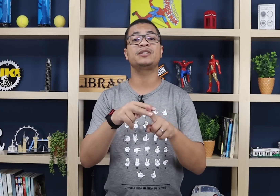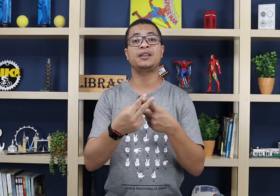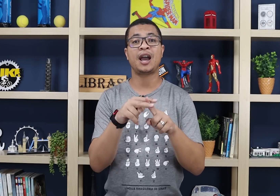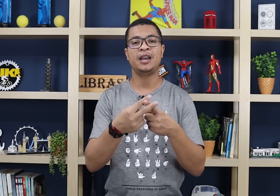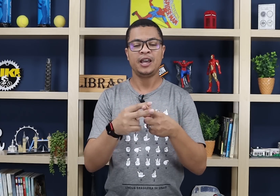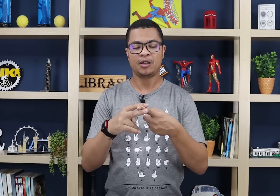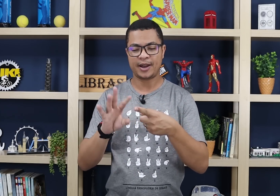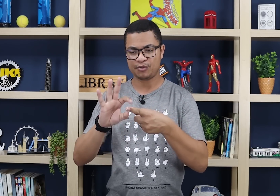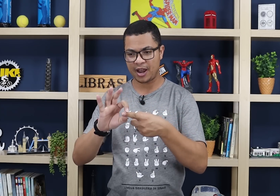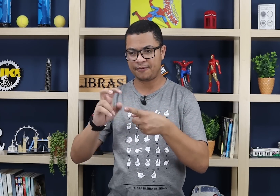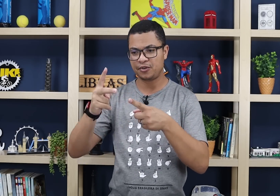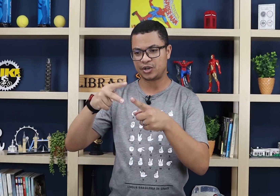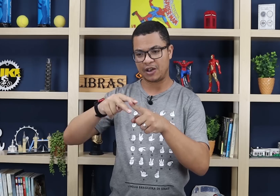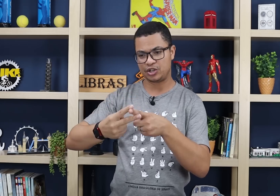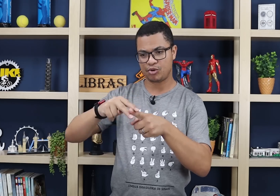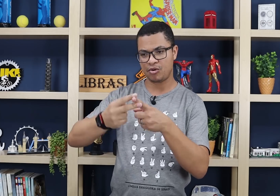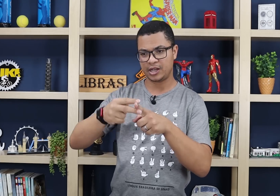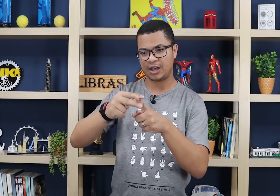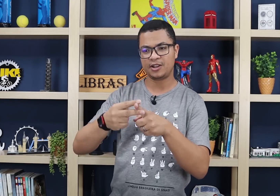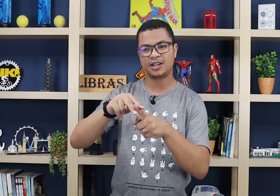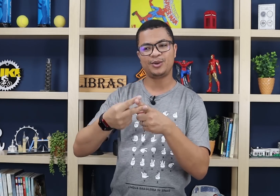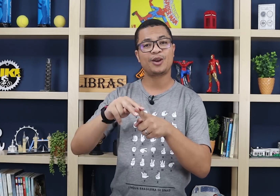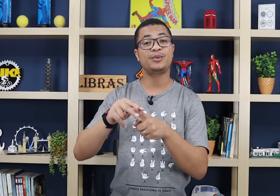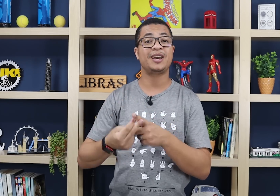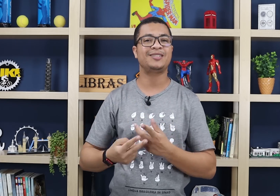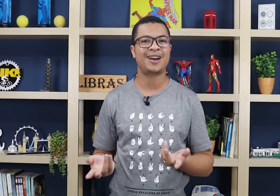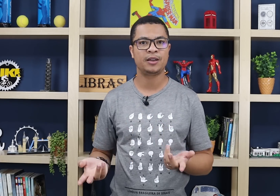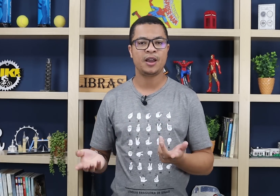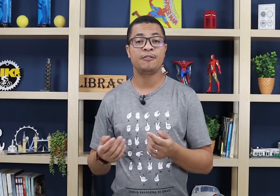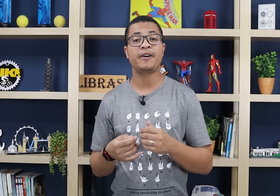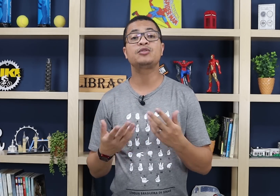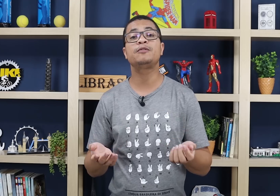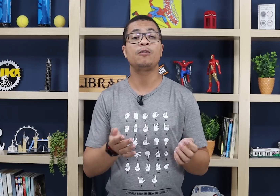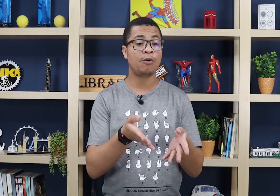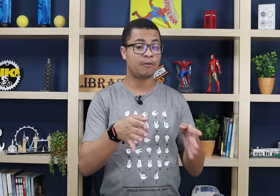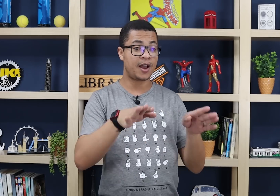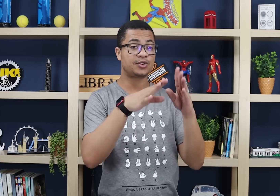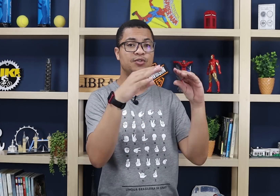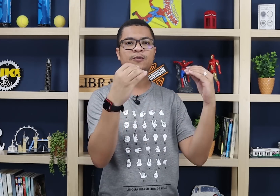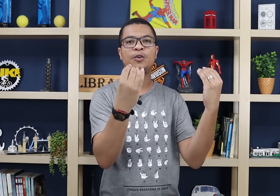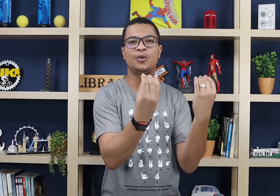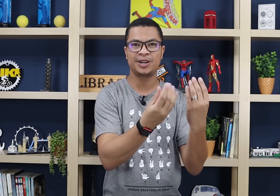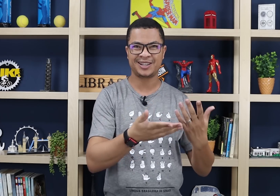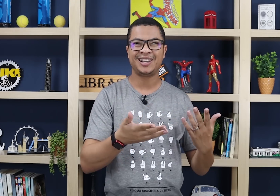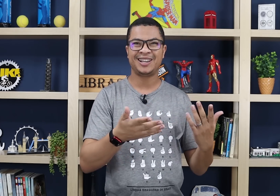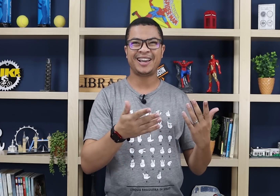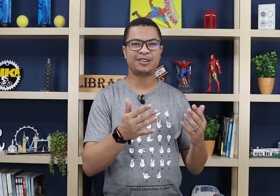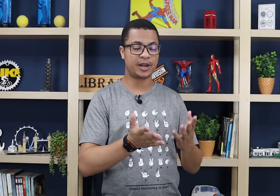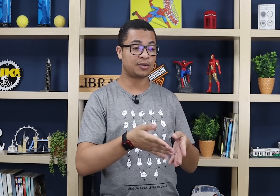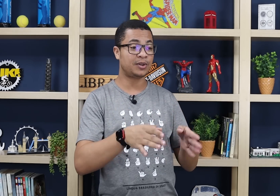Consertar, consertar. Então parece um parafuso, uma chave de boca, e tá rodando, né? Consertar. Vaso de flor. Vaso de flor. Então parece que eu tô